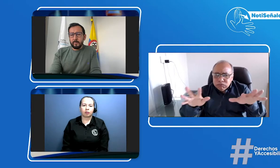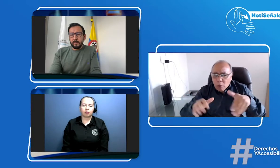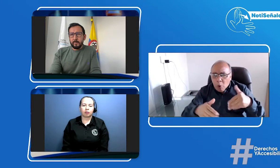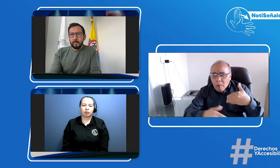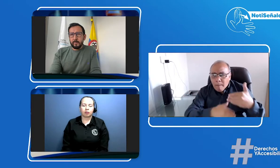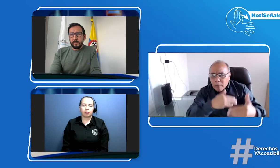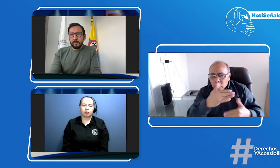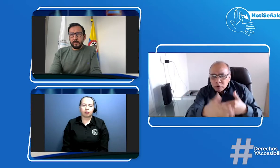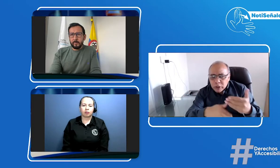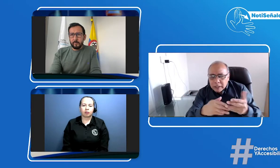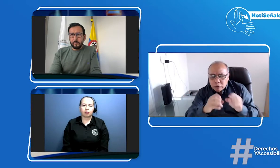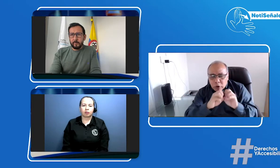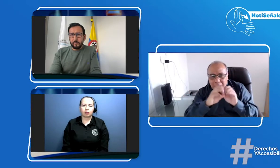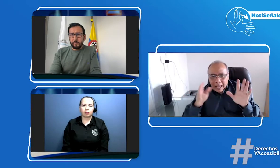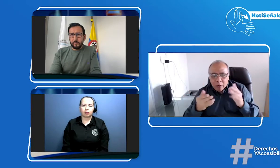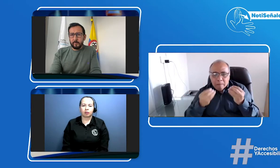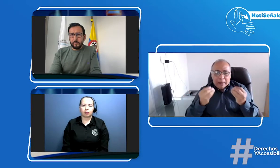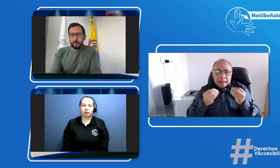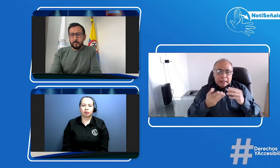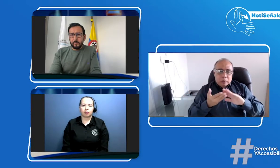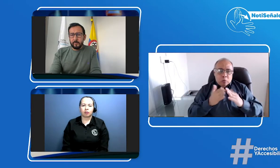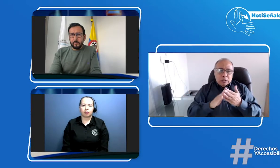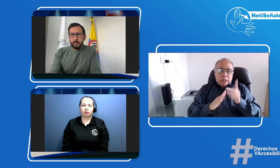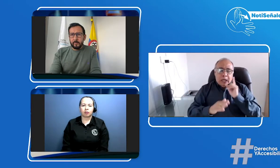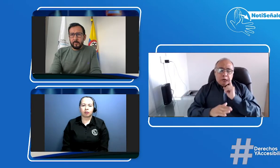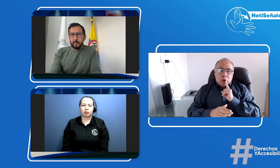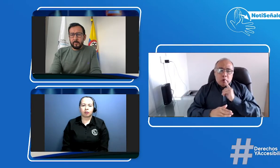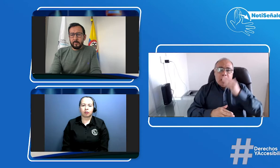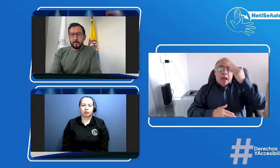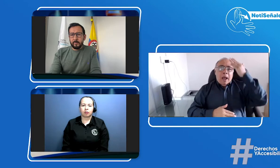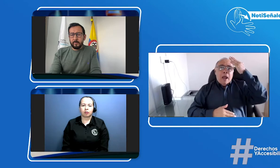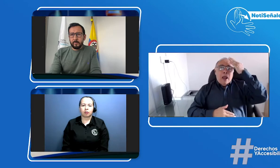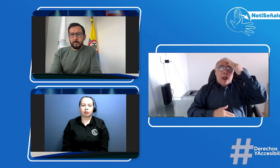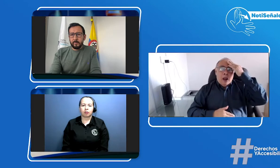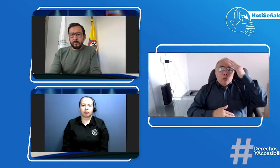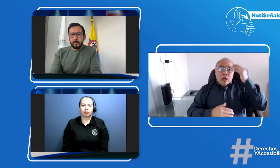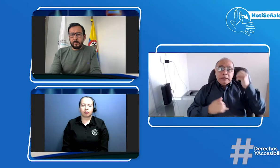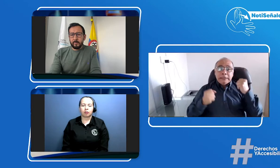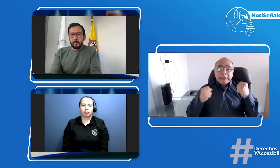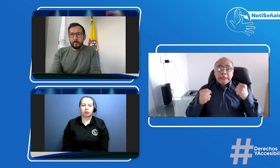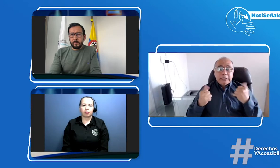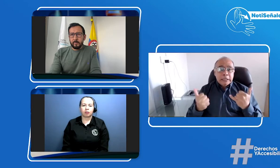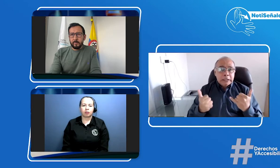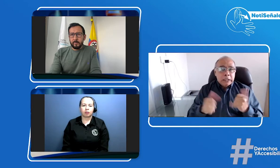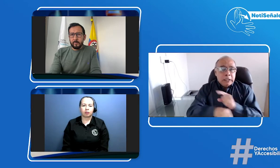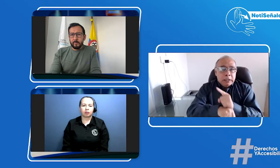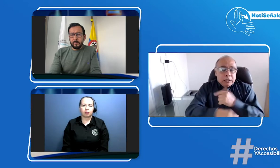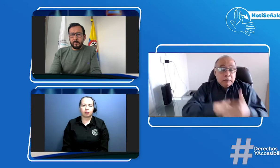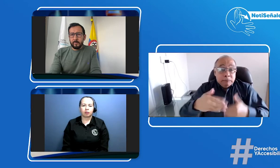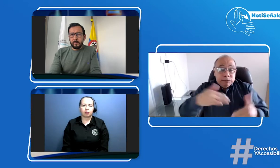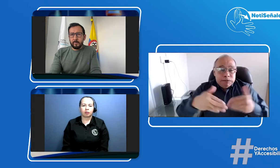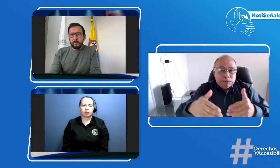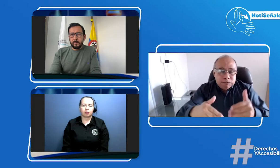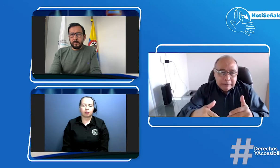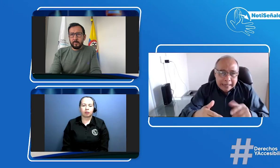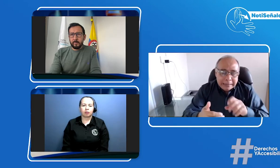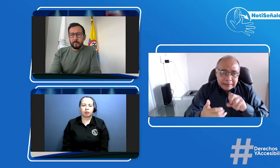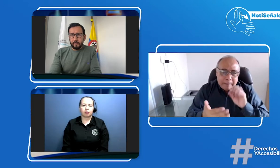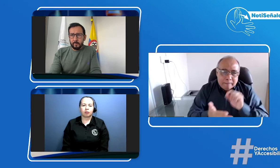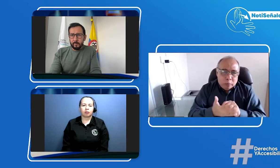el ministerio de transporte desde la agencia la ANSB y que pues la comunidad sorda pueda tener la información clara porque están